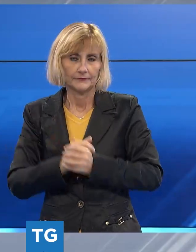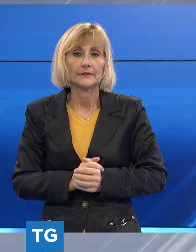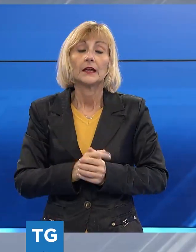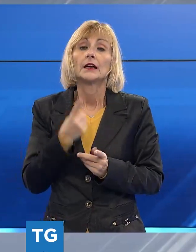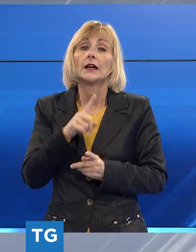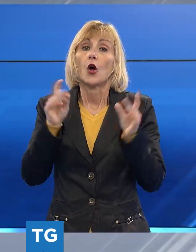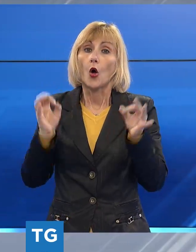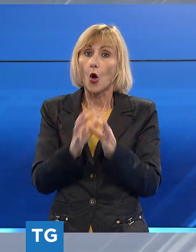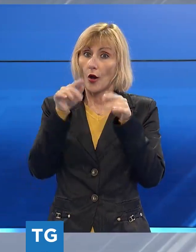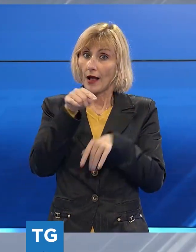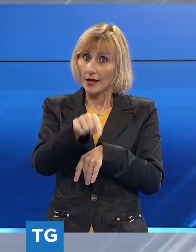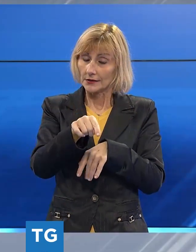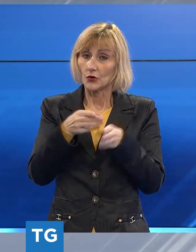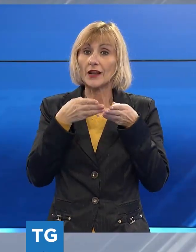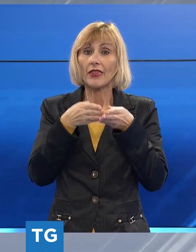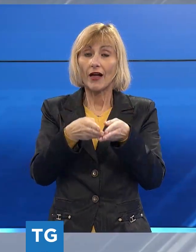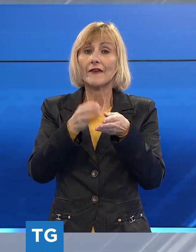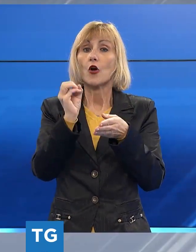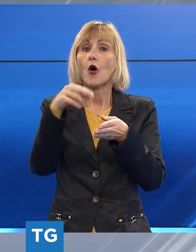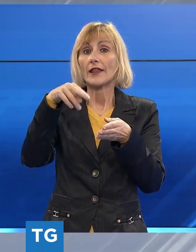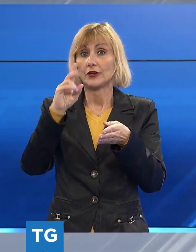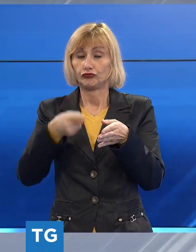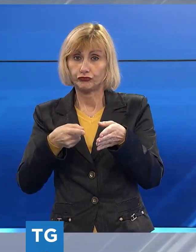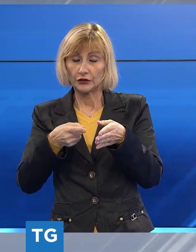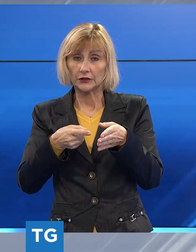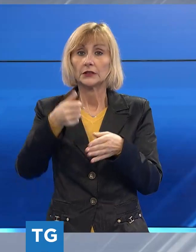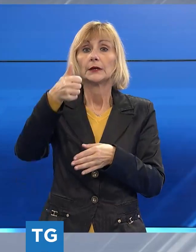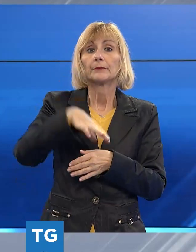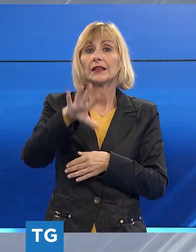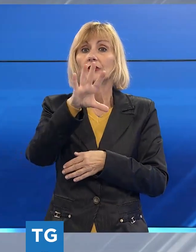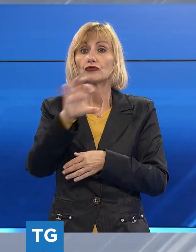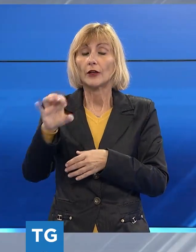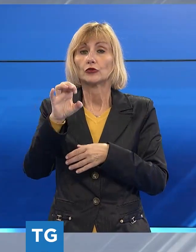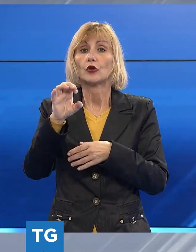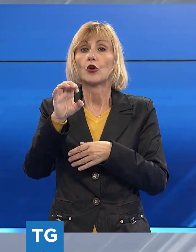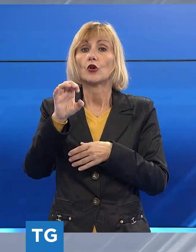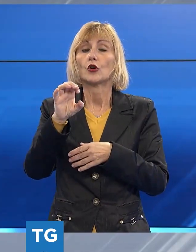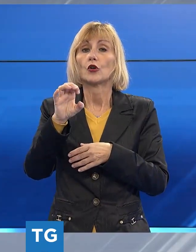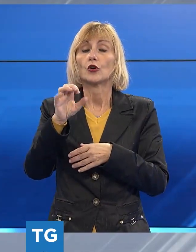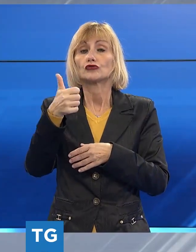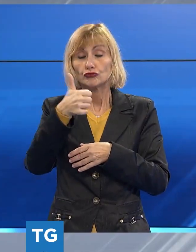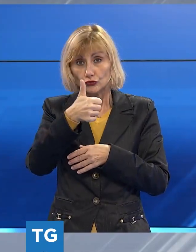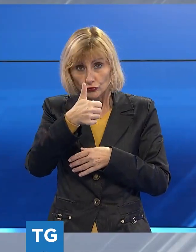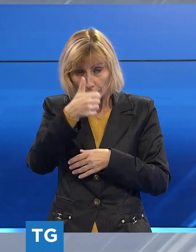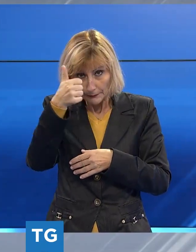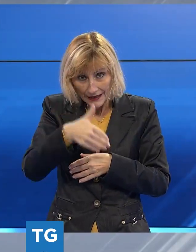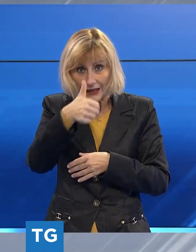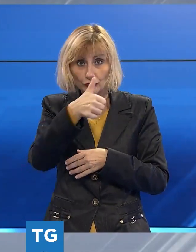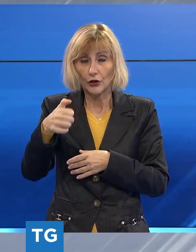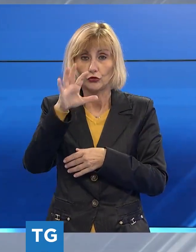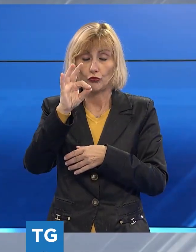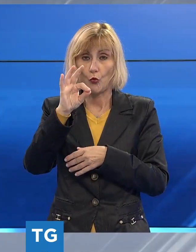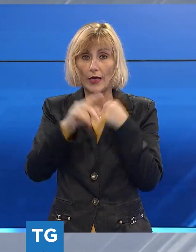'opportunità di inviare le navi delle ONG a 1150 chilometri di distanza dalle zone di salvataggio.